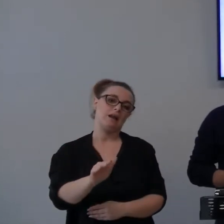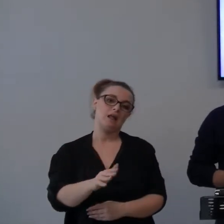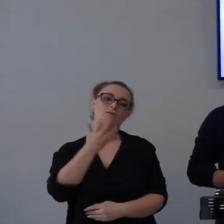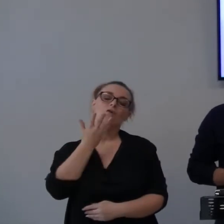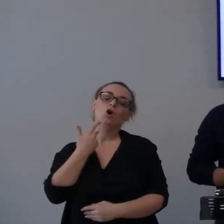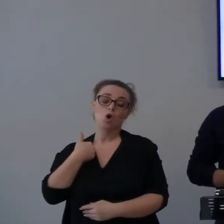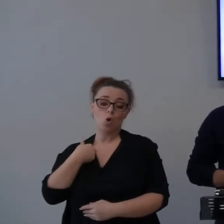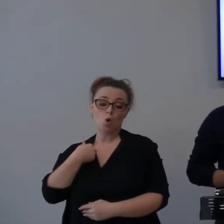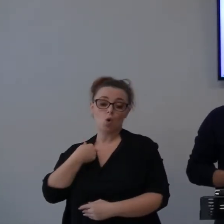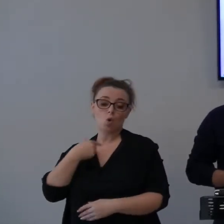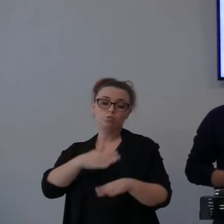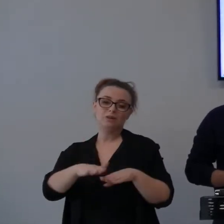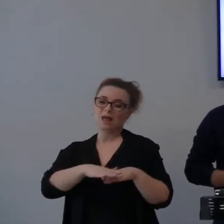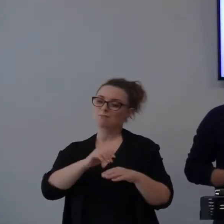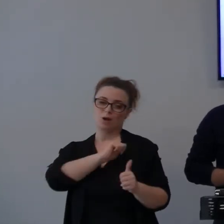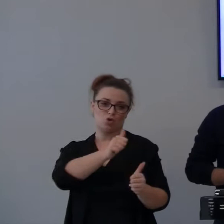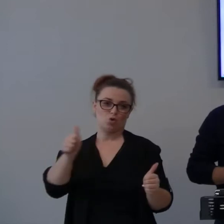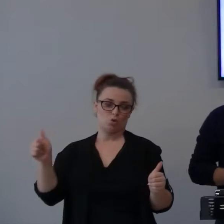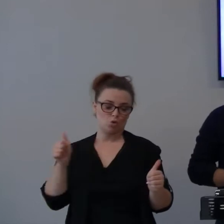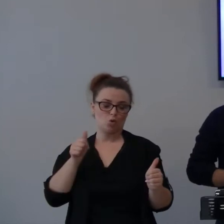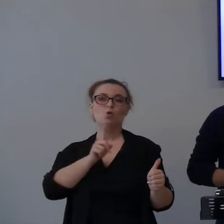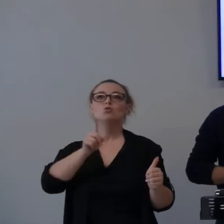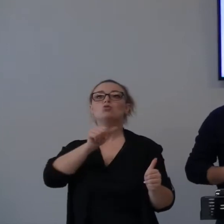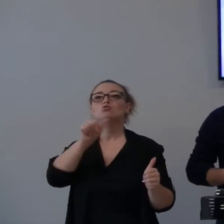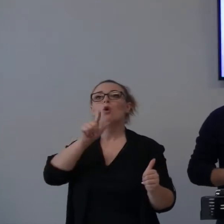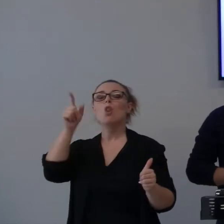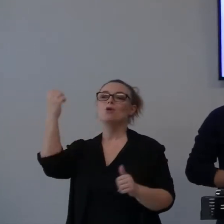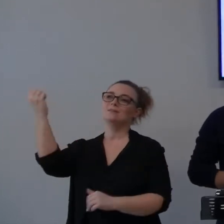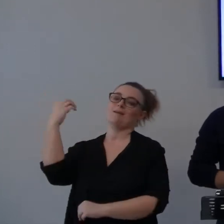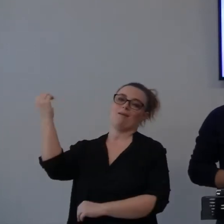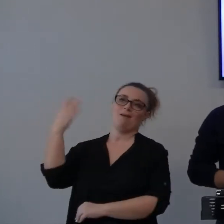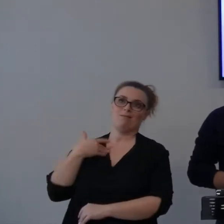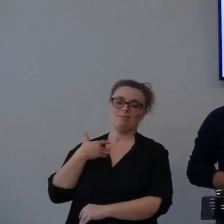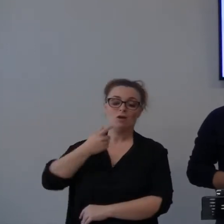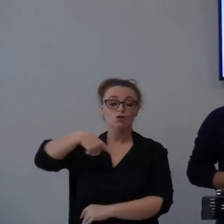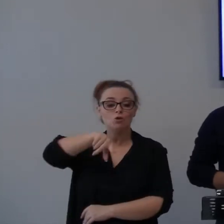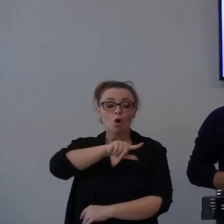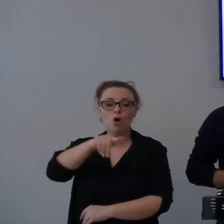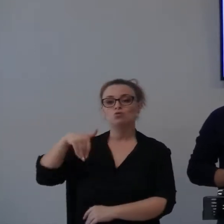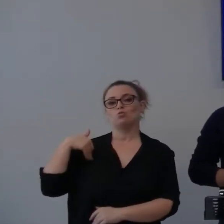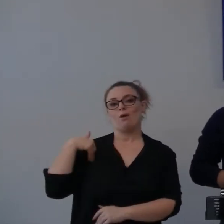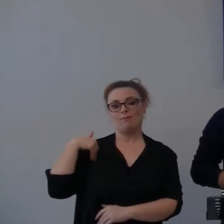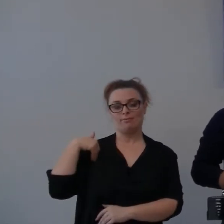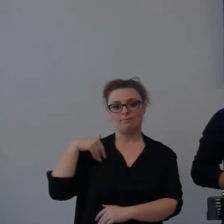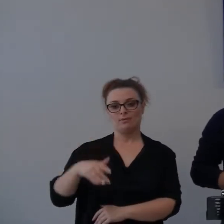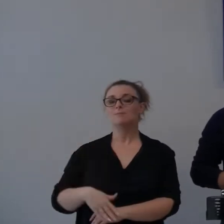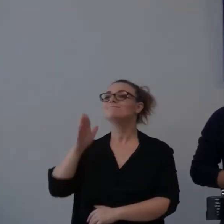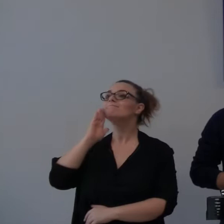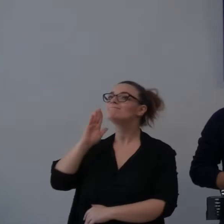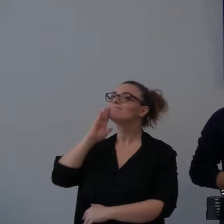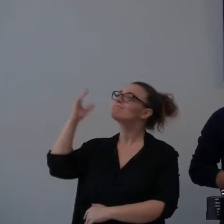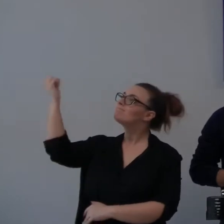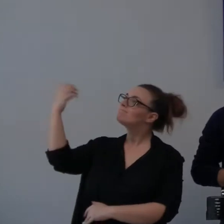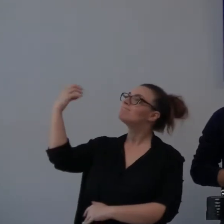maestro, tu sei il vostro insegnante e voi tutti, tutti quanti siamo tuoi amici, quindi ammaestraci